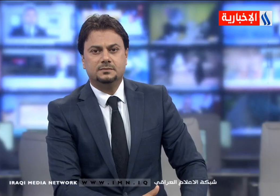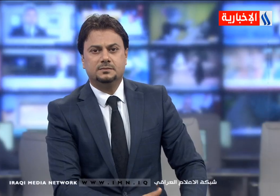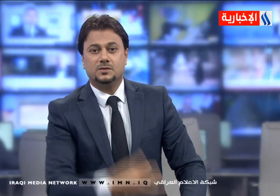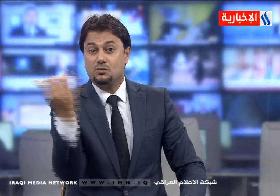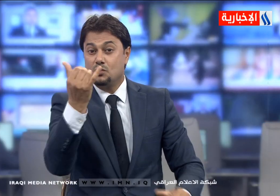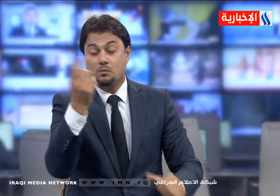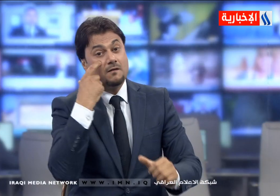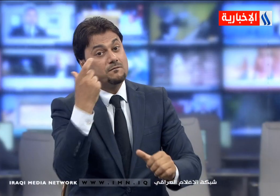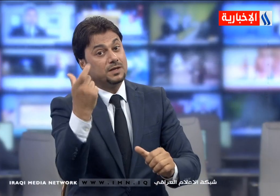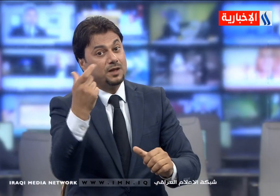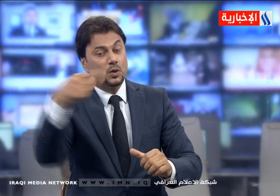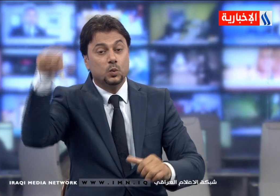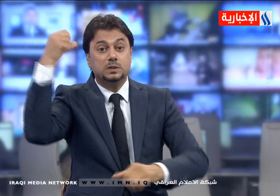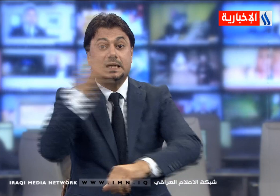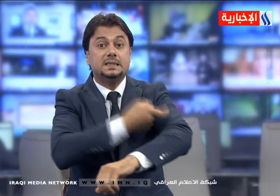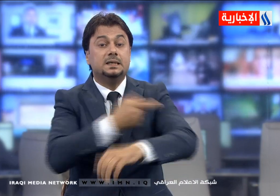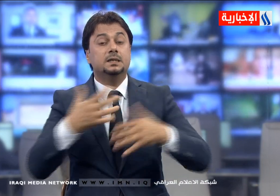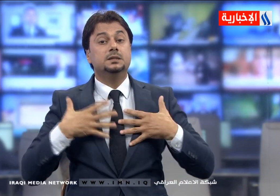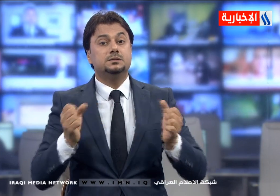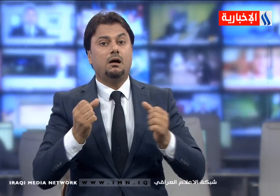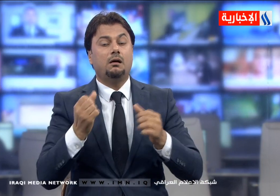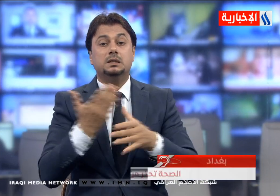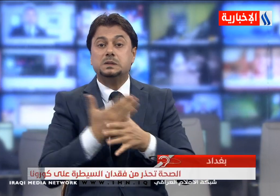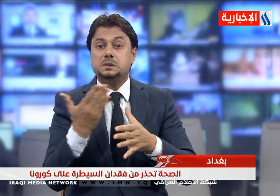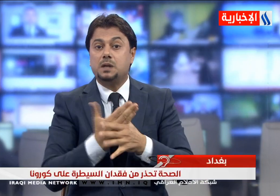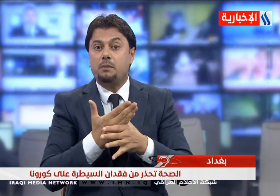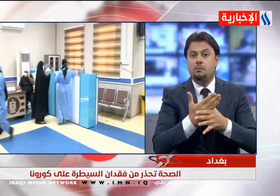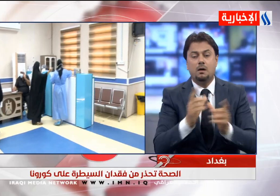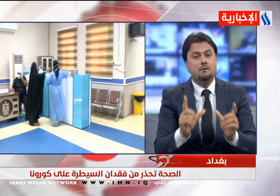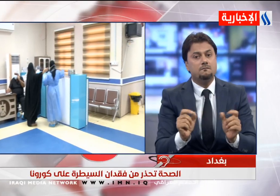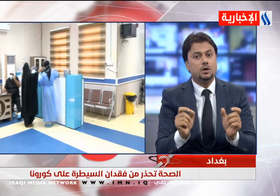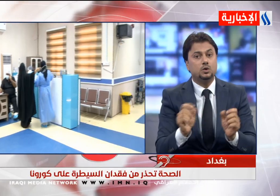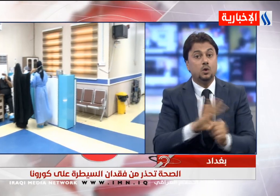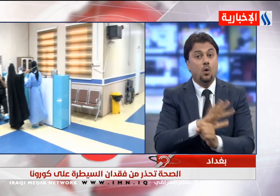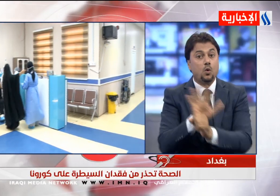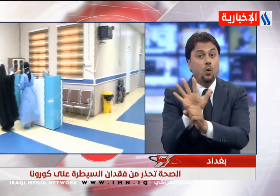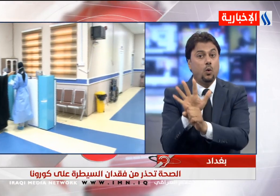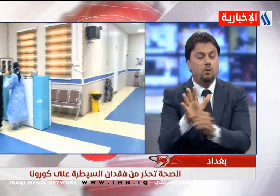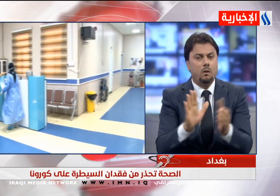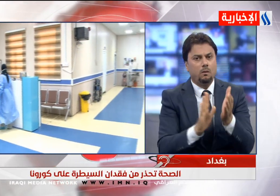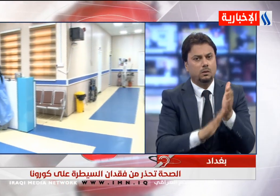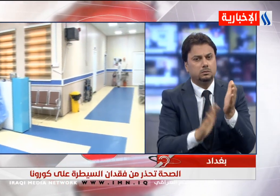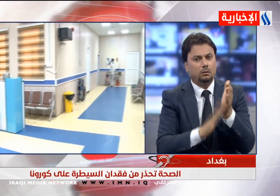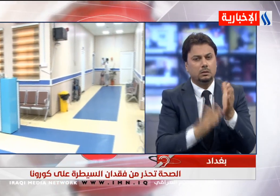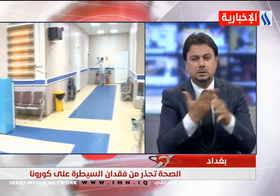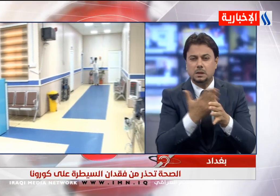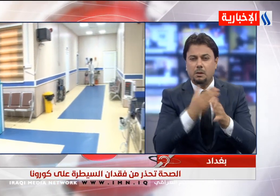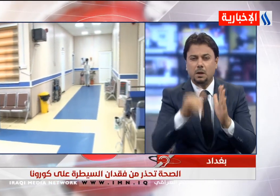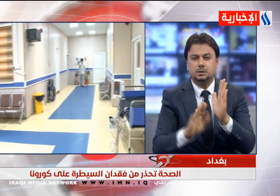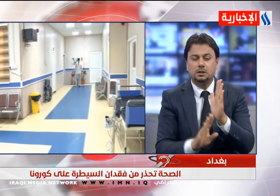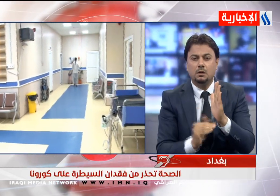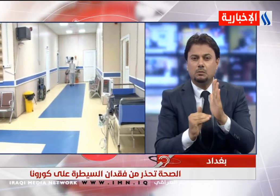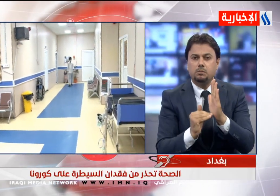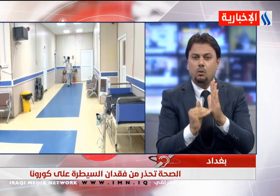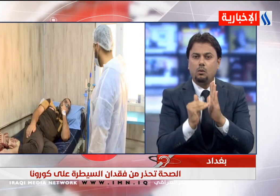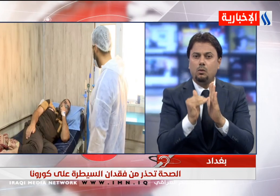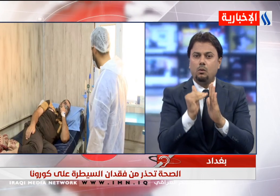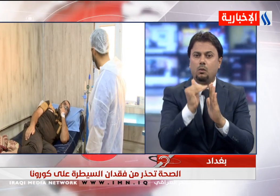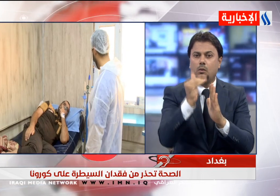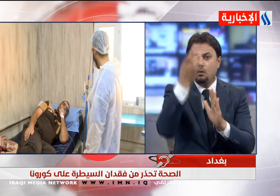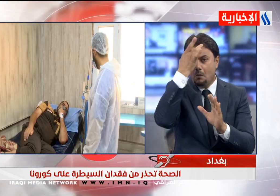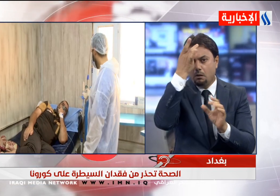حذرت وزارة الصحة من فقدان السيطرة على وباء كورونا بعد ارتفاع معدلات الإصابة